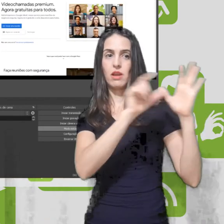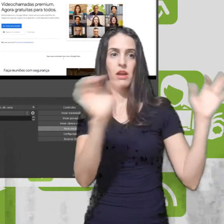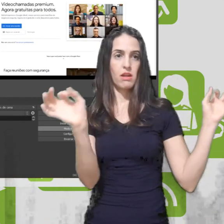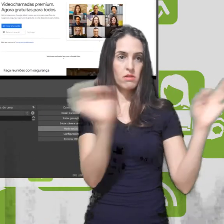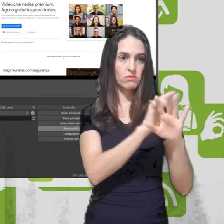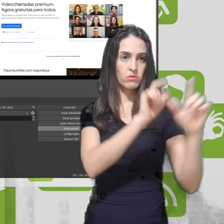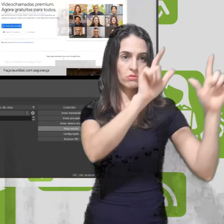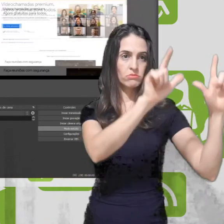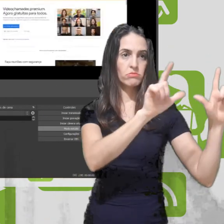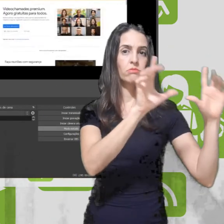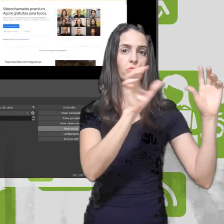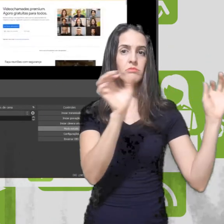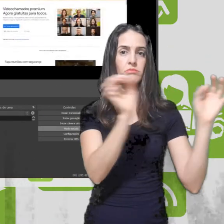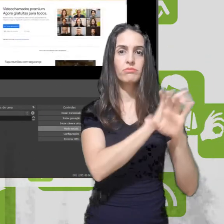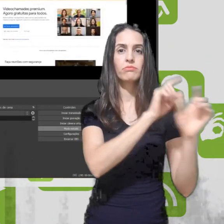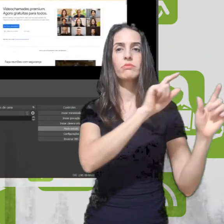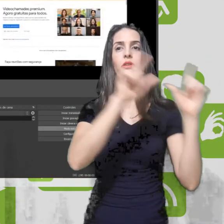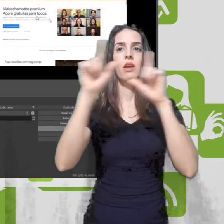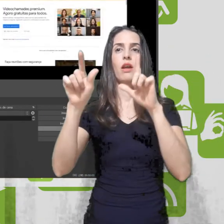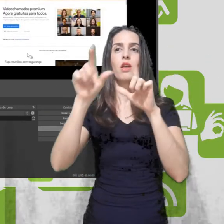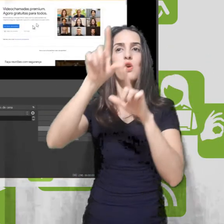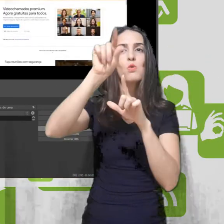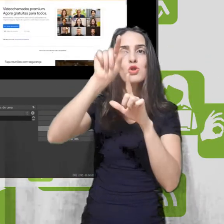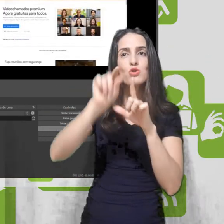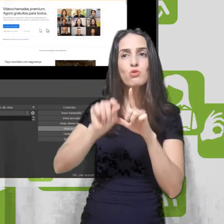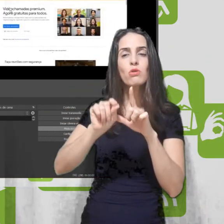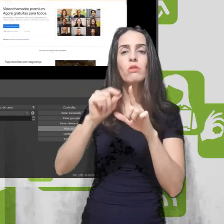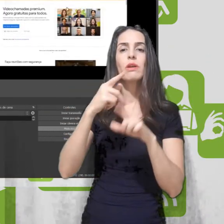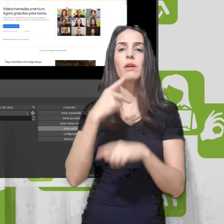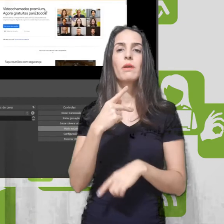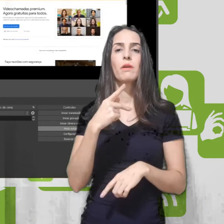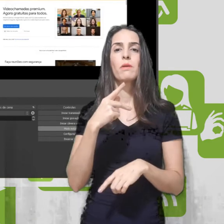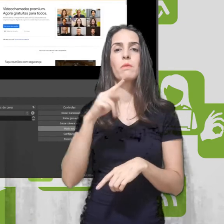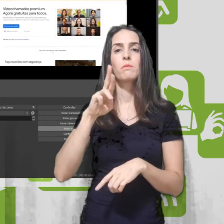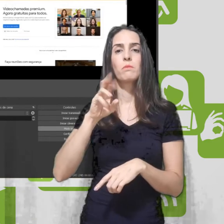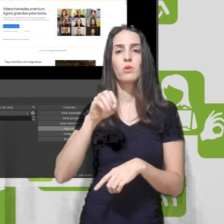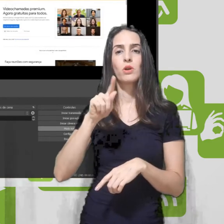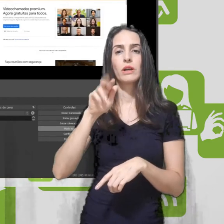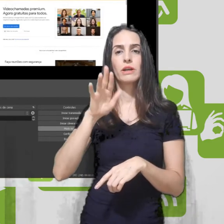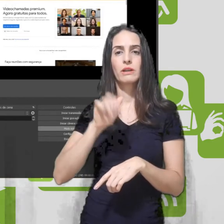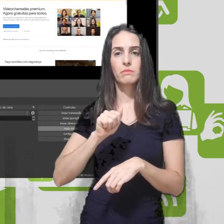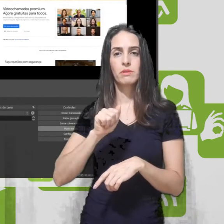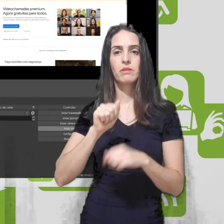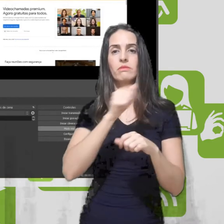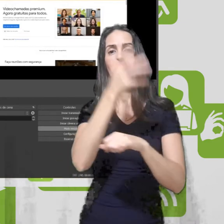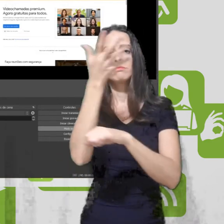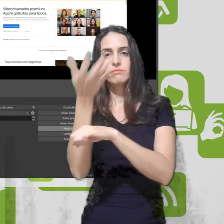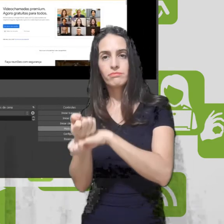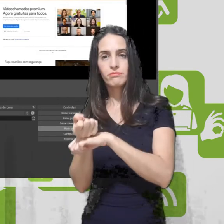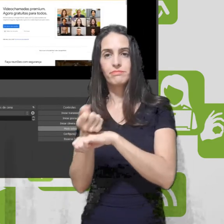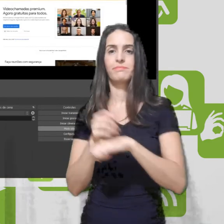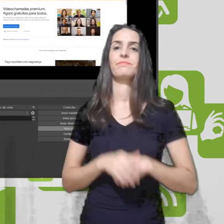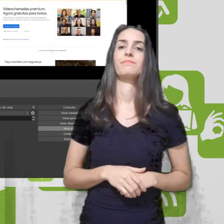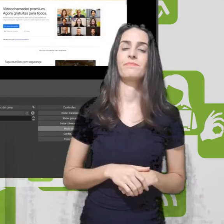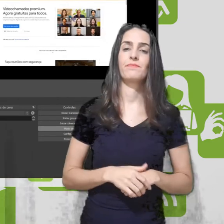que eu quero, eu mudo aqui para o programa. E aí ele vai ficar na gravação. Eu não expliquei.